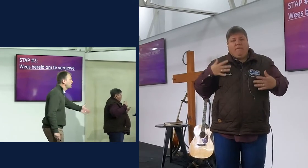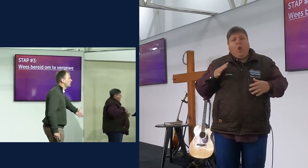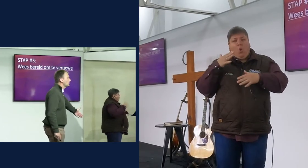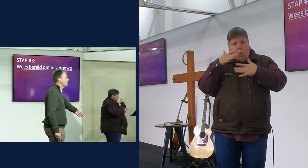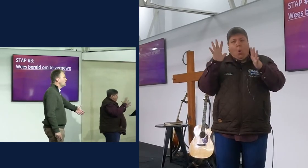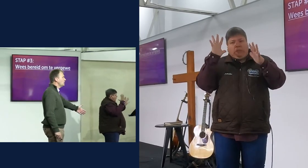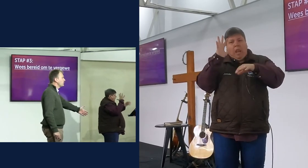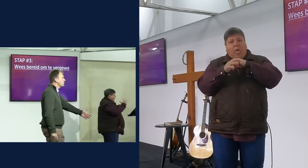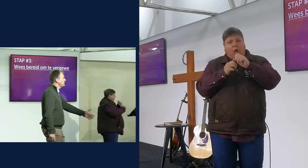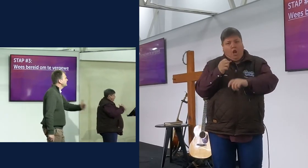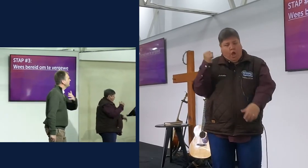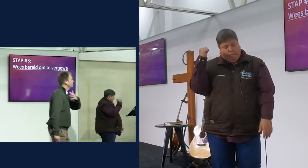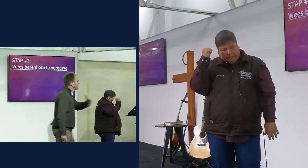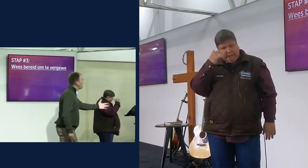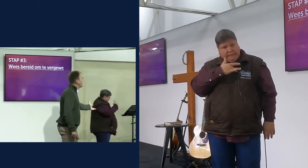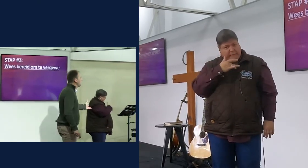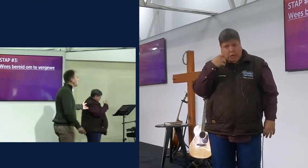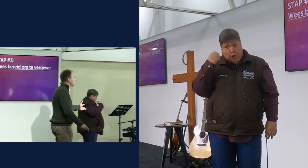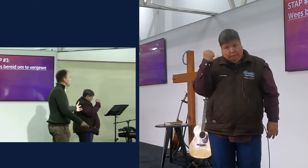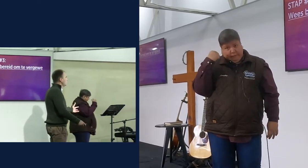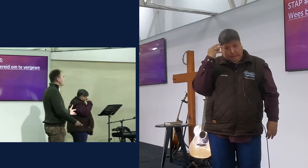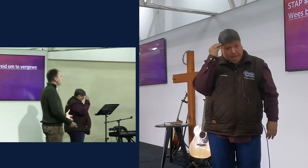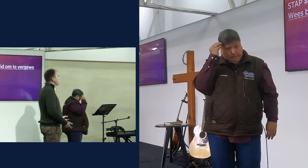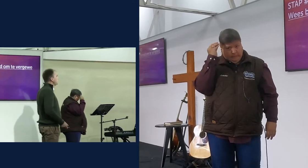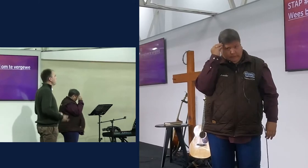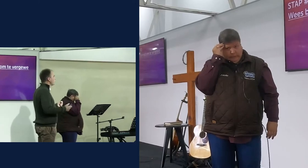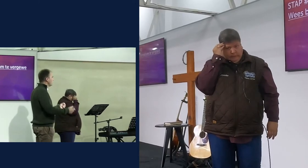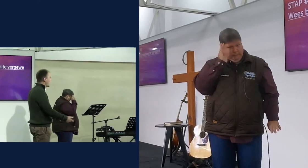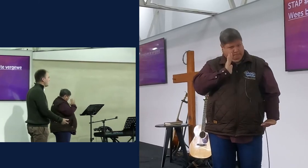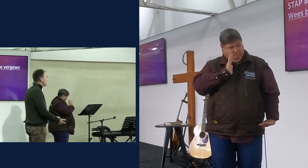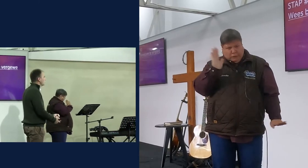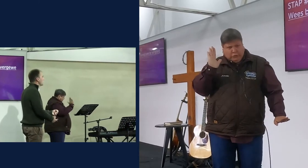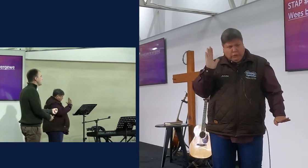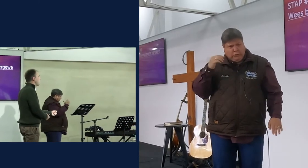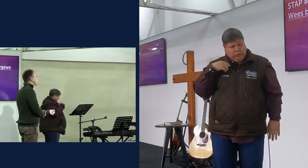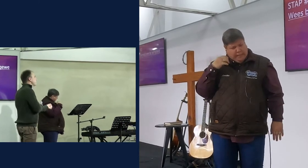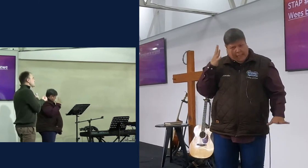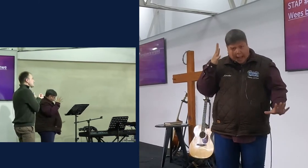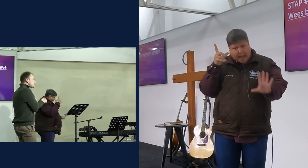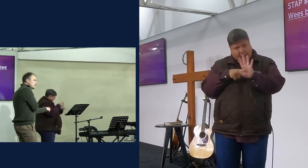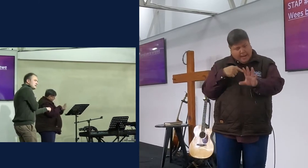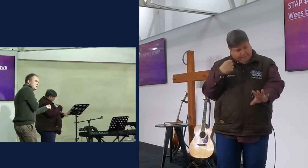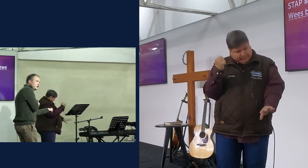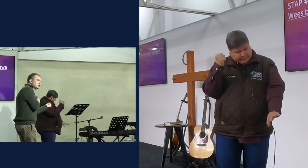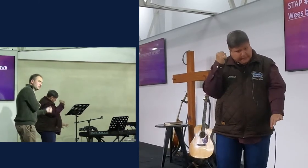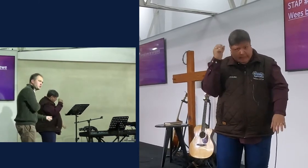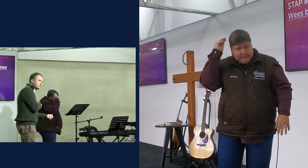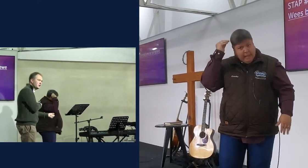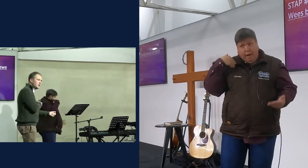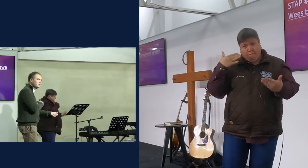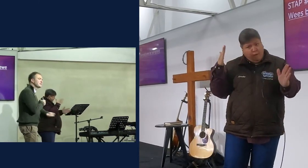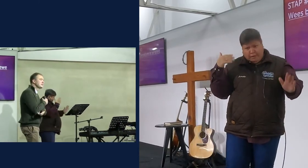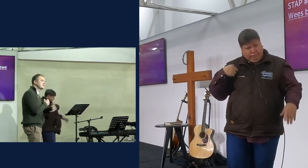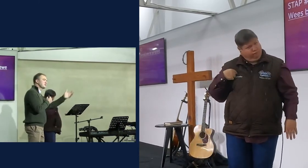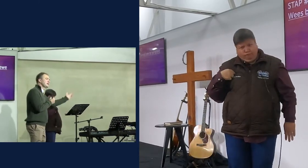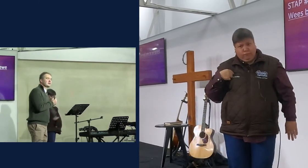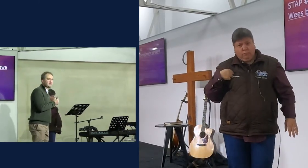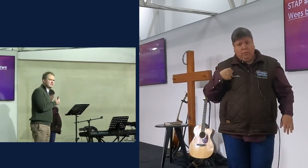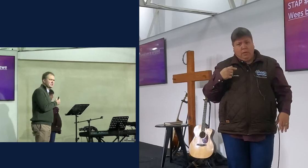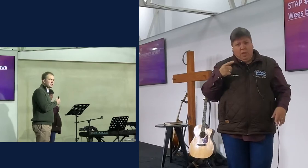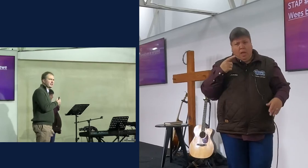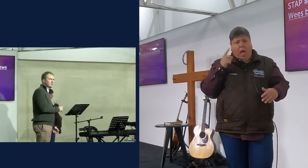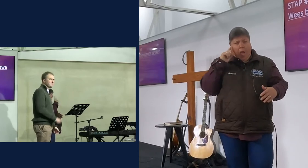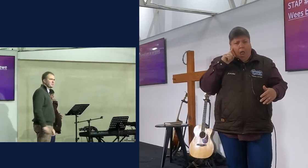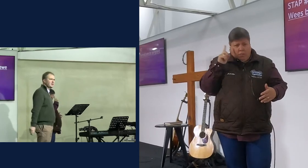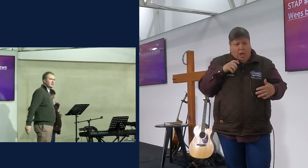10 jaar, van jou leven laat verbygaan, wat jy nie vir hom werk nie, omdat jy vast sit in hierdie groef, van dit wat verkeerd